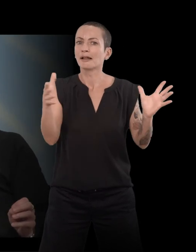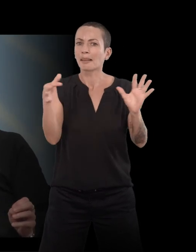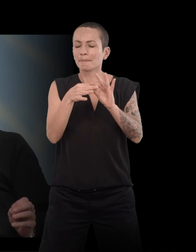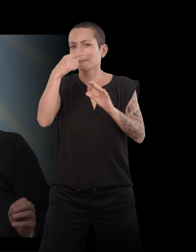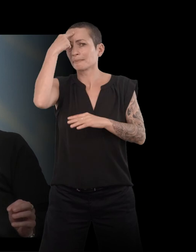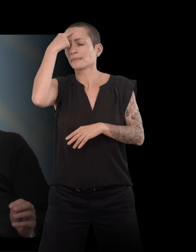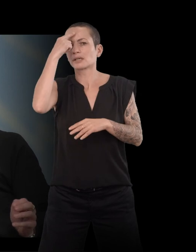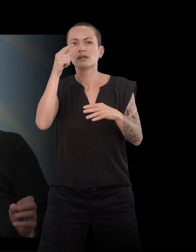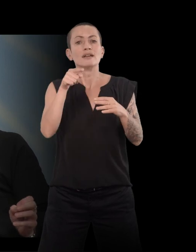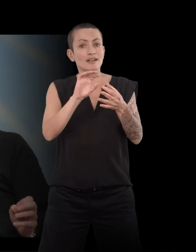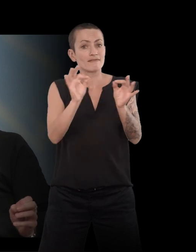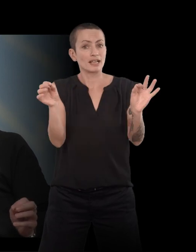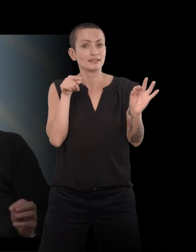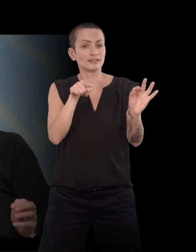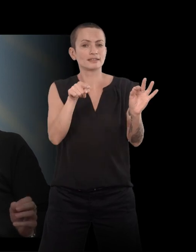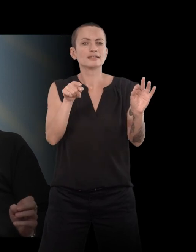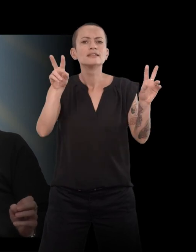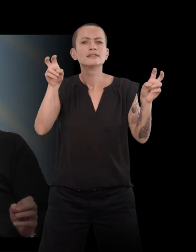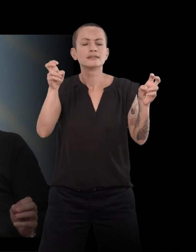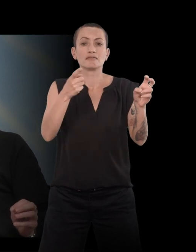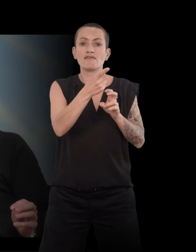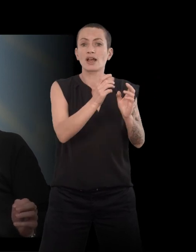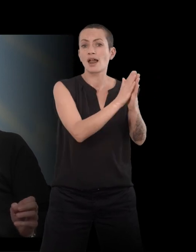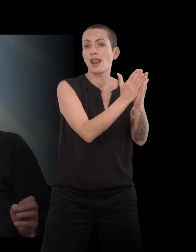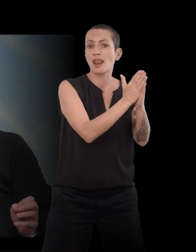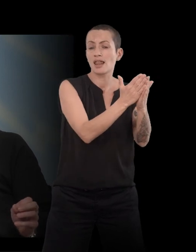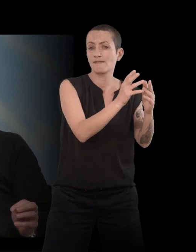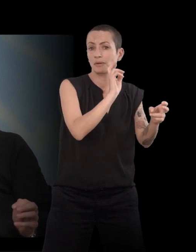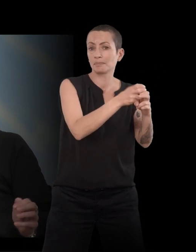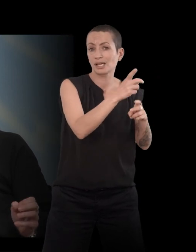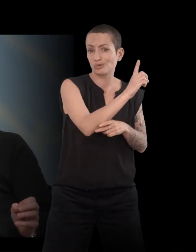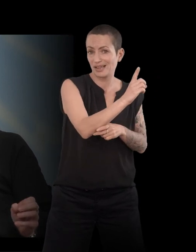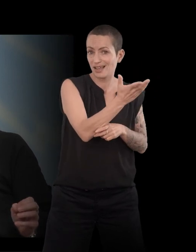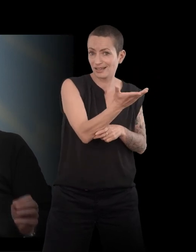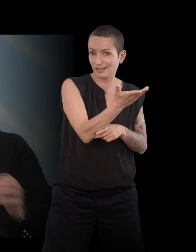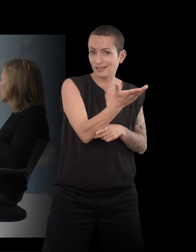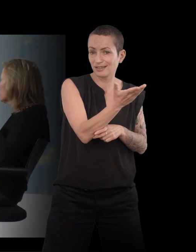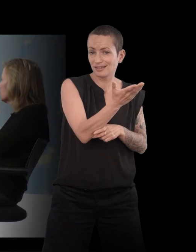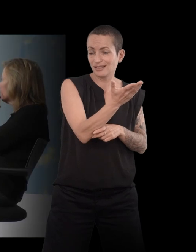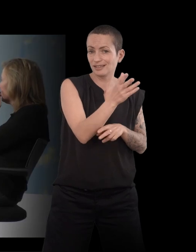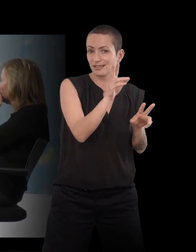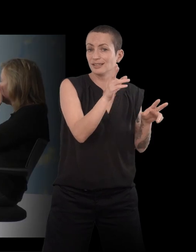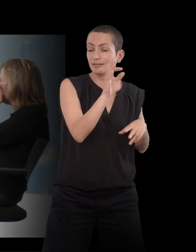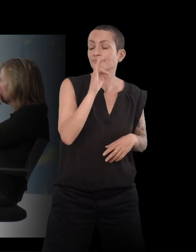C'est une phrase que vous avez tirée d'un livre de Pierre Dumayet. La nonchalance. La nonchalance, oui.